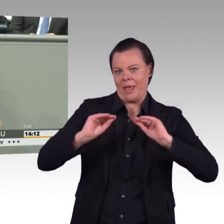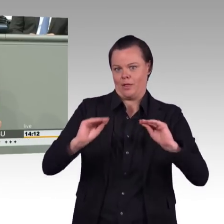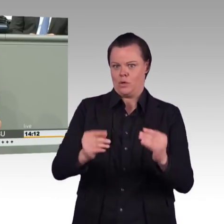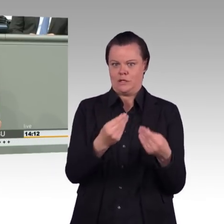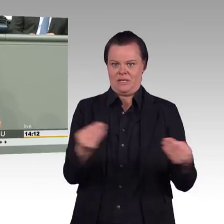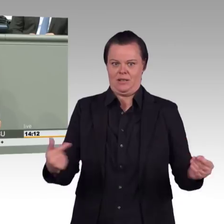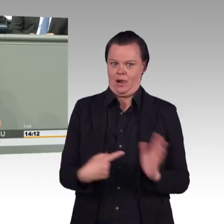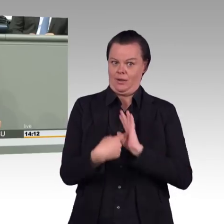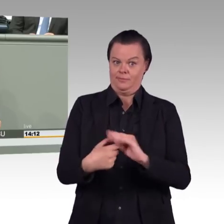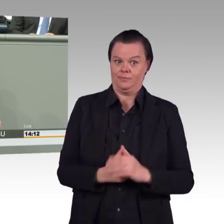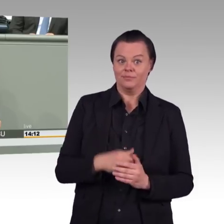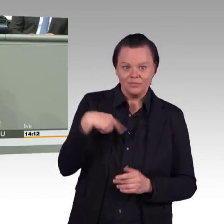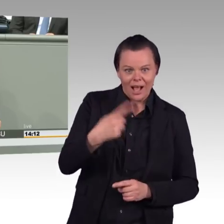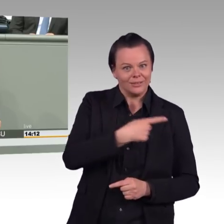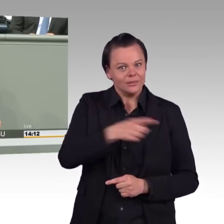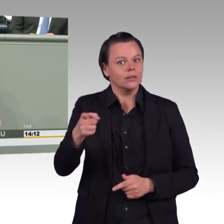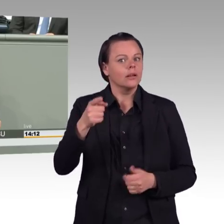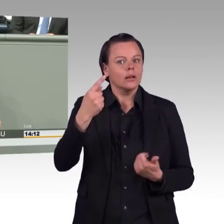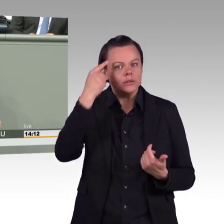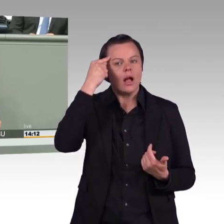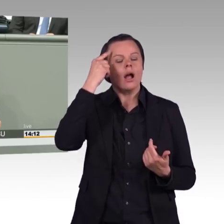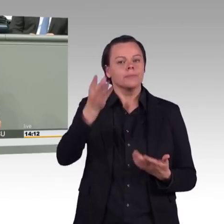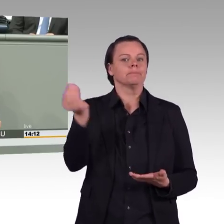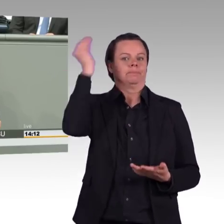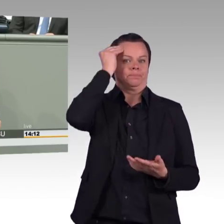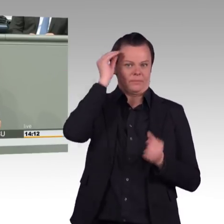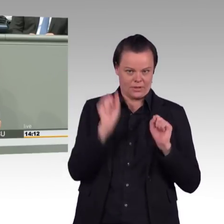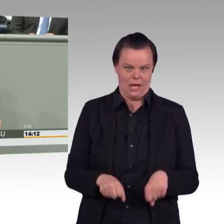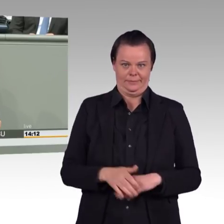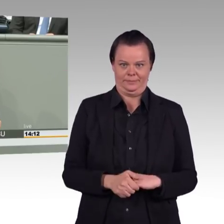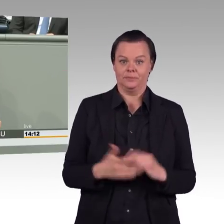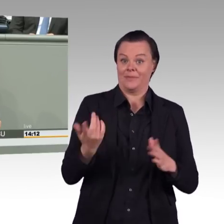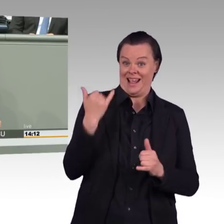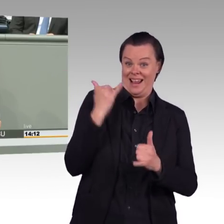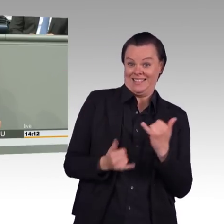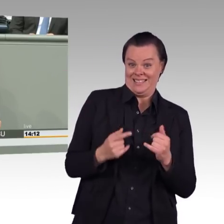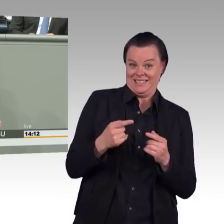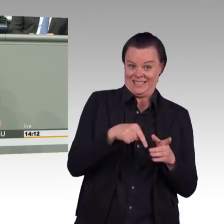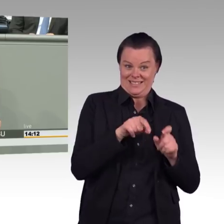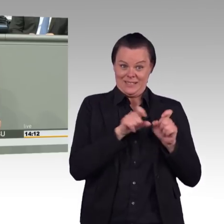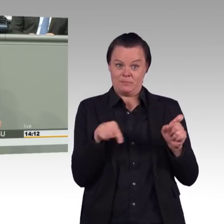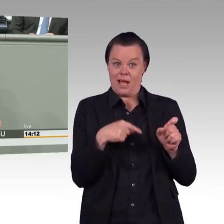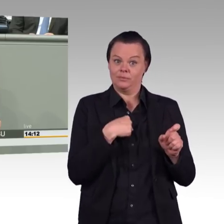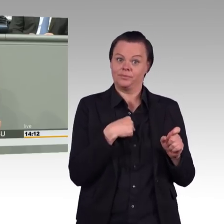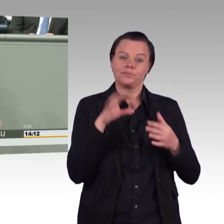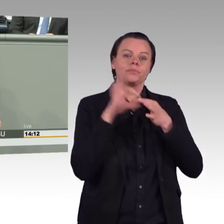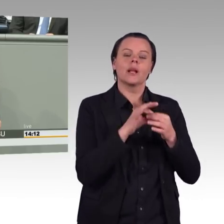Praxistest an der sächsisch-brandenburgischen Grenze beobachten können. Wir bekommen eine Verockerung der Oberflächengewässer.